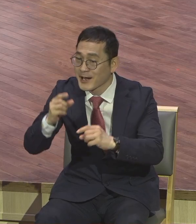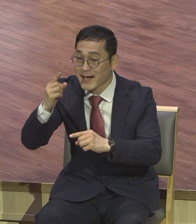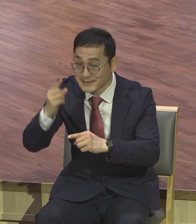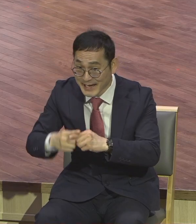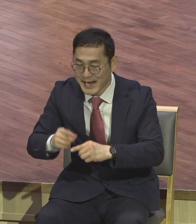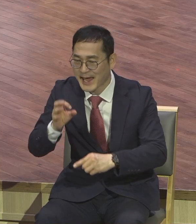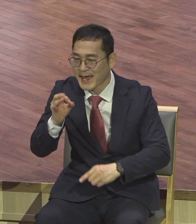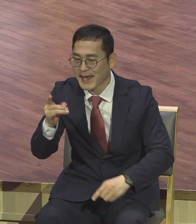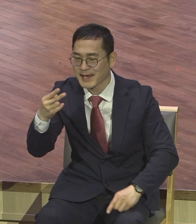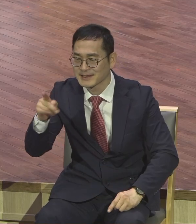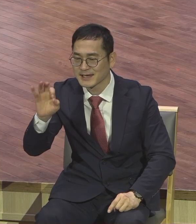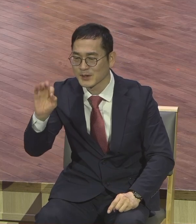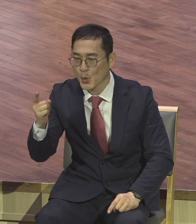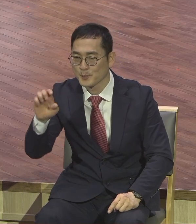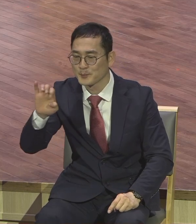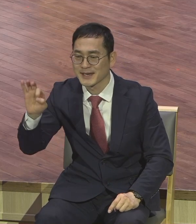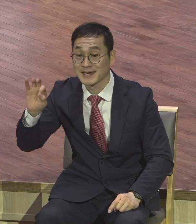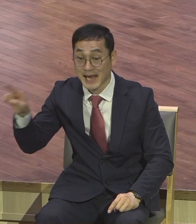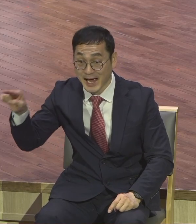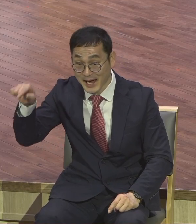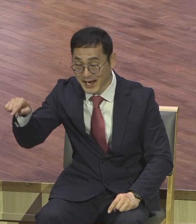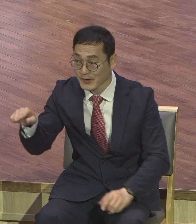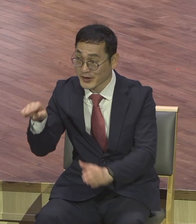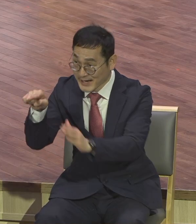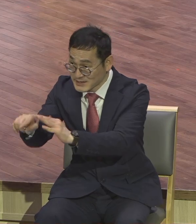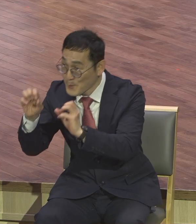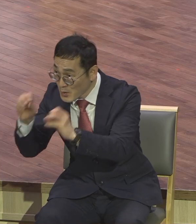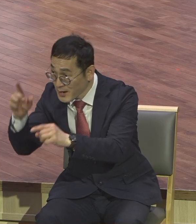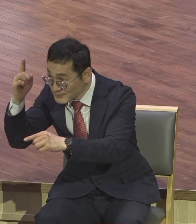보험을 전하다가 순교했다라고 전해주고 있습니다.